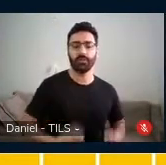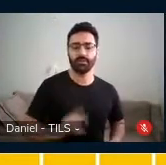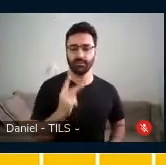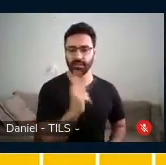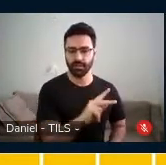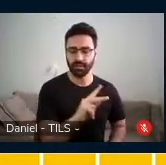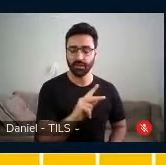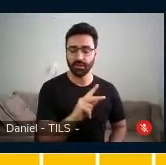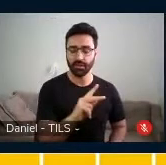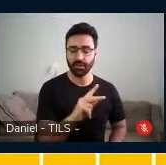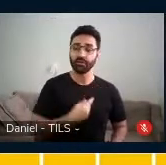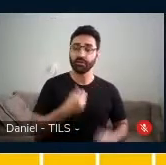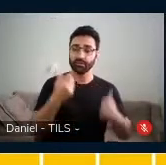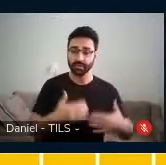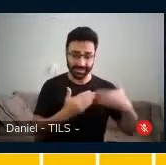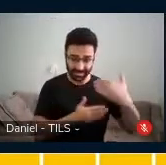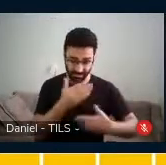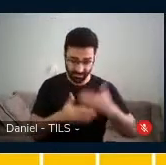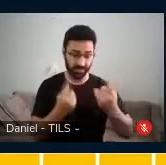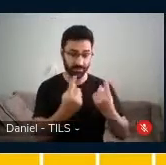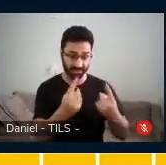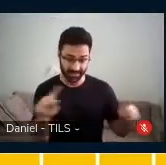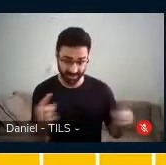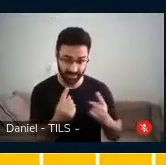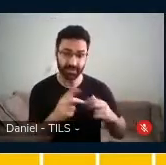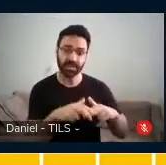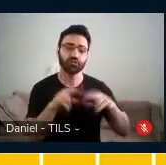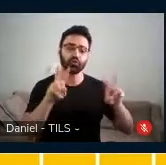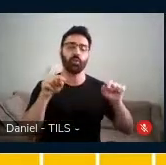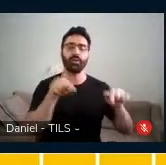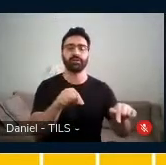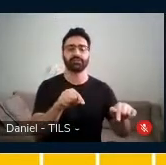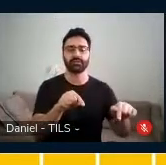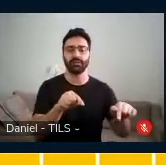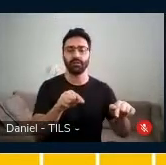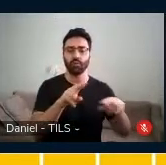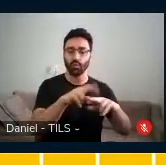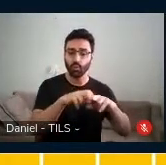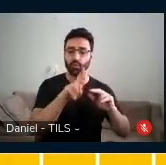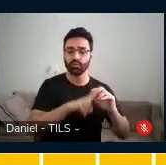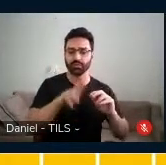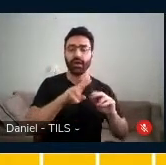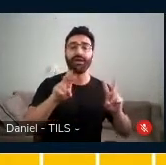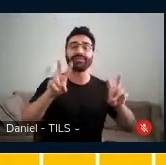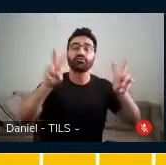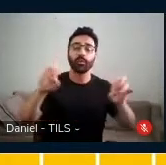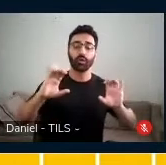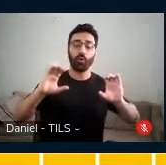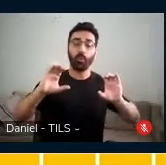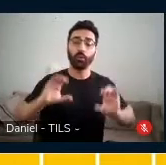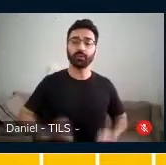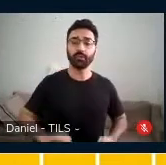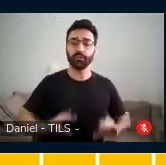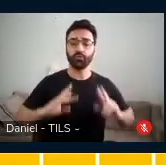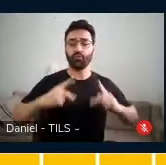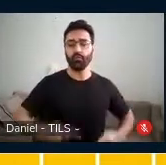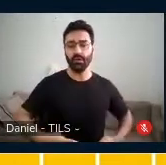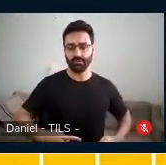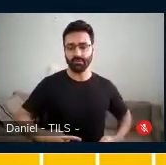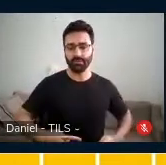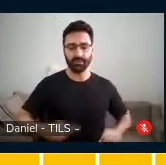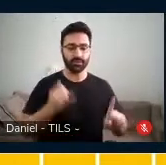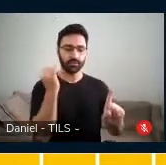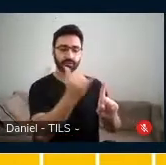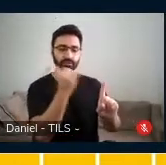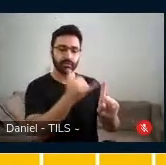da musicalidade, é sobre essa definição que a gente está tratando. É comportamento humano em relação aos fenômenos sonoros.